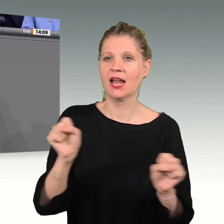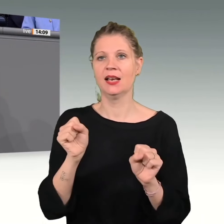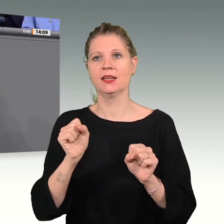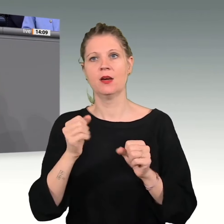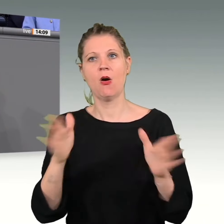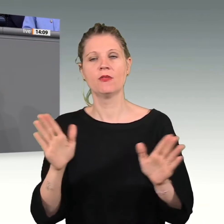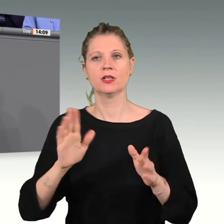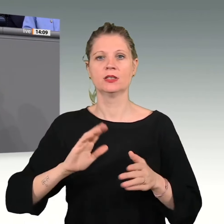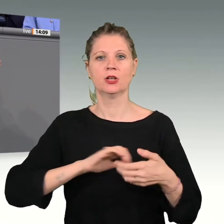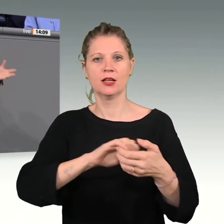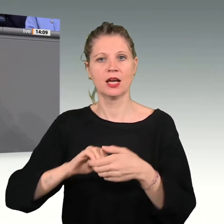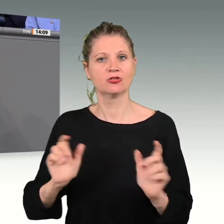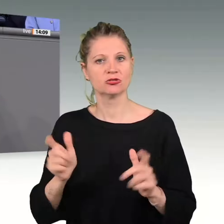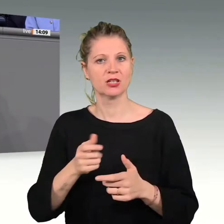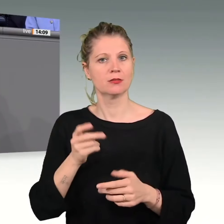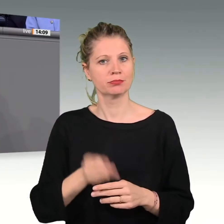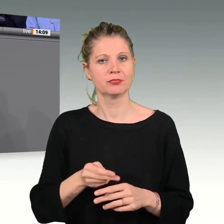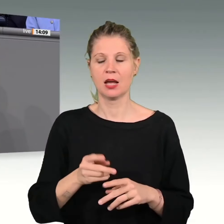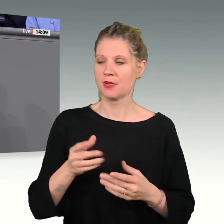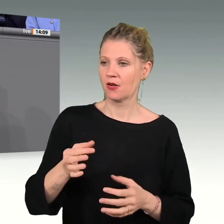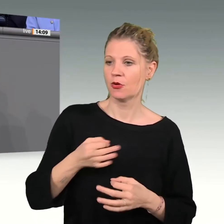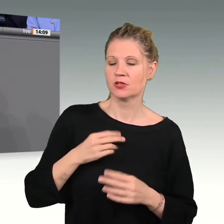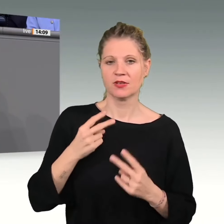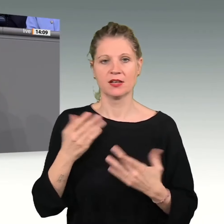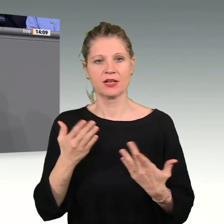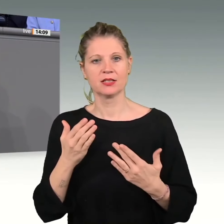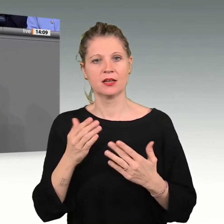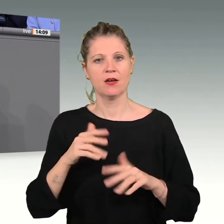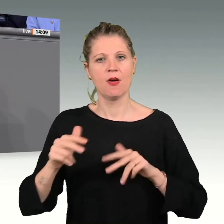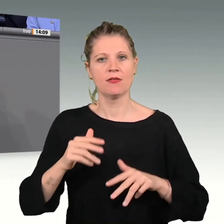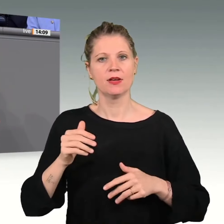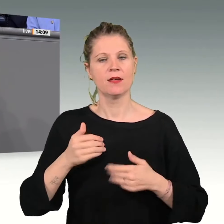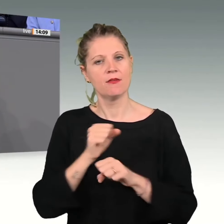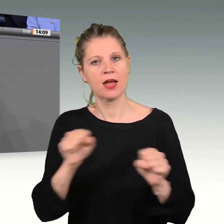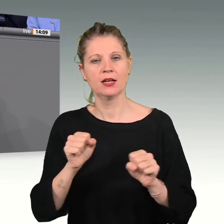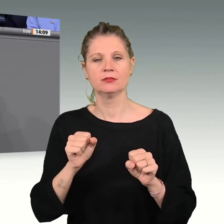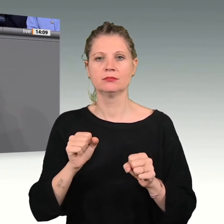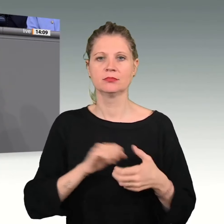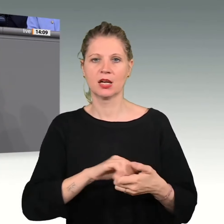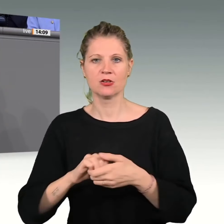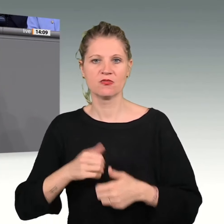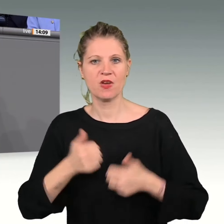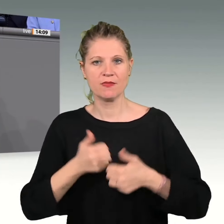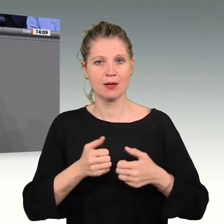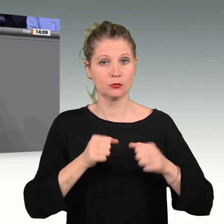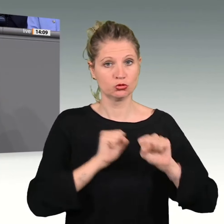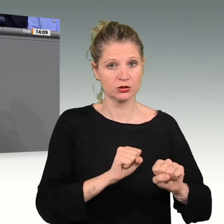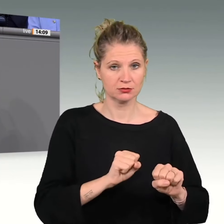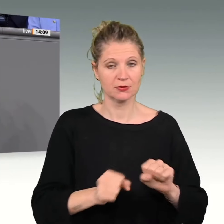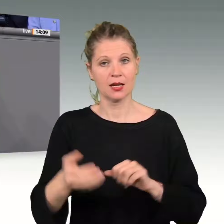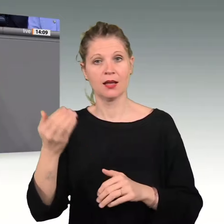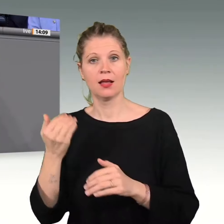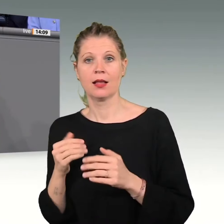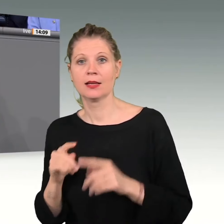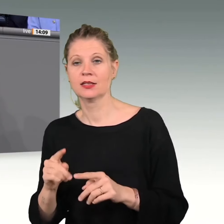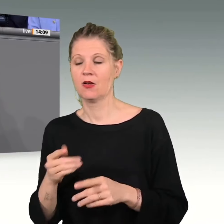Dabei gilt es, unsere wirtschaftliche Freiheit und den fairen Wettbewerb auf der einen Seite zu schützen und zugleich unseren Wohlstand und unsere